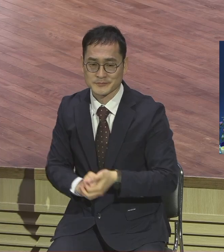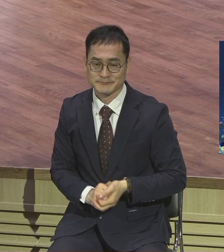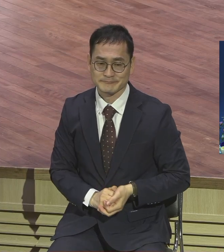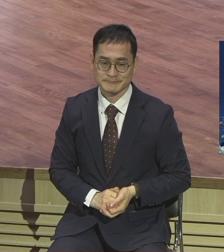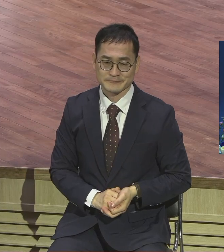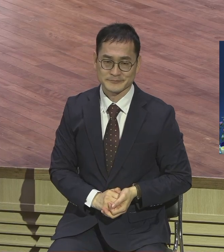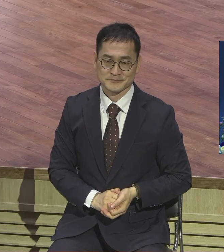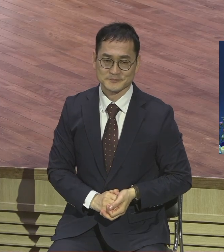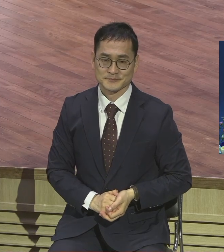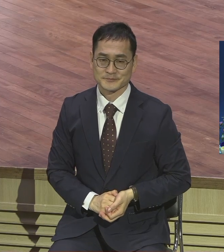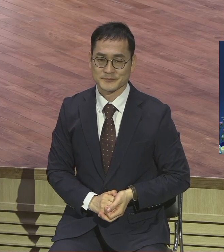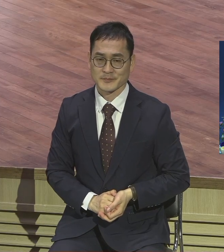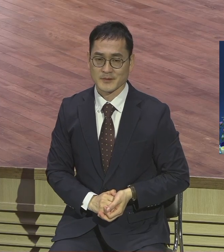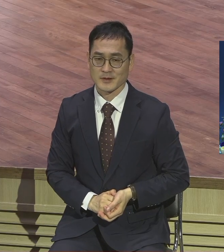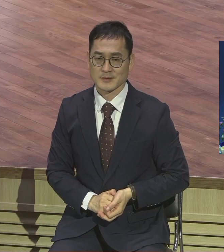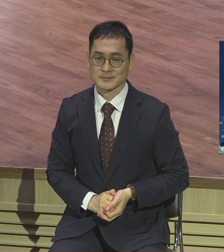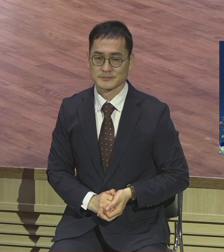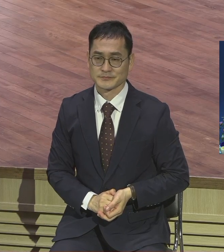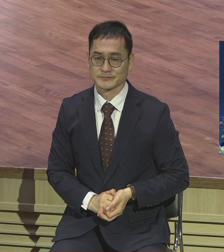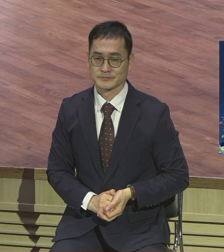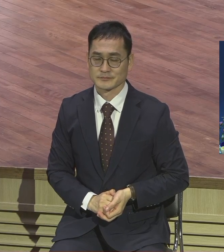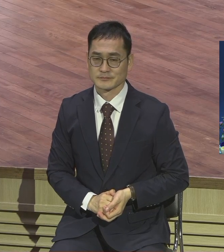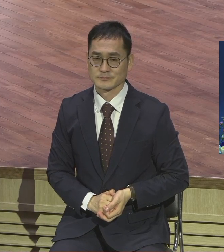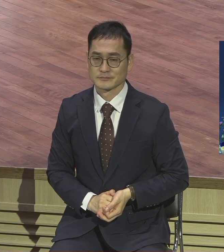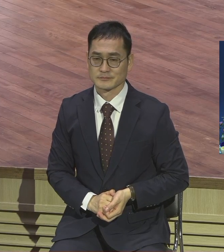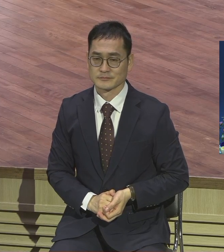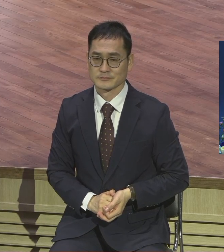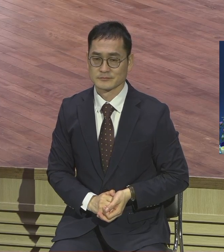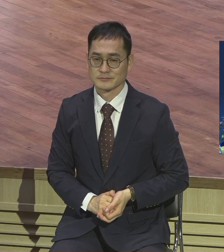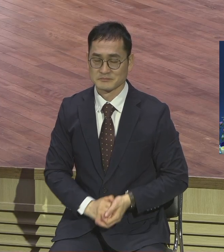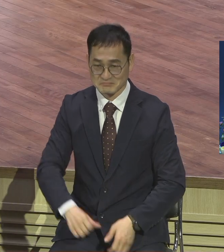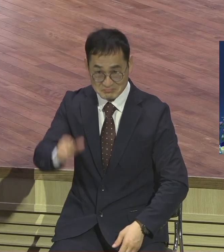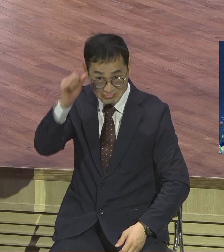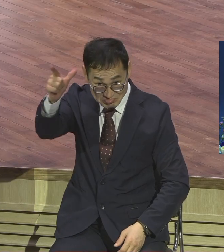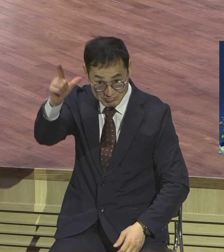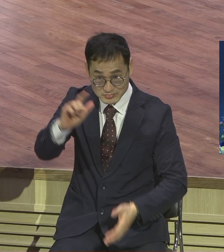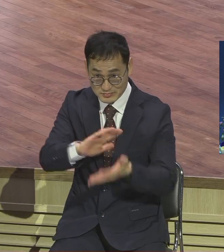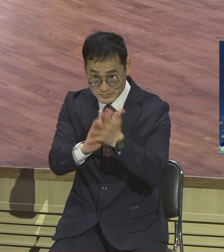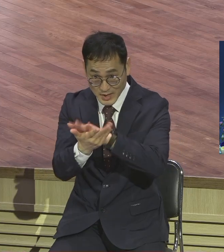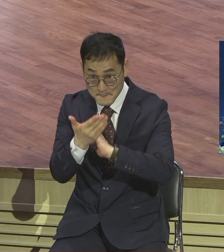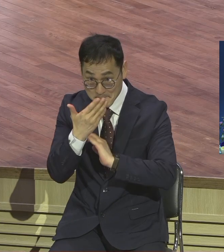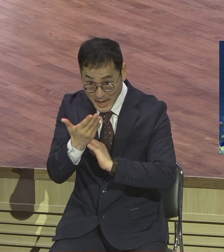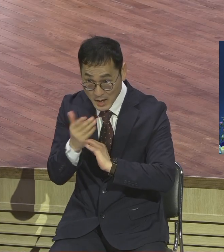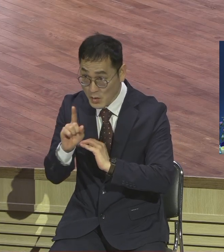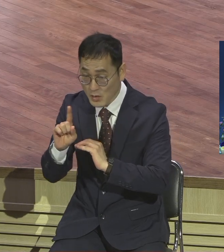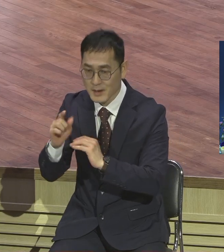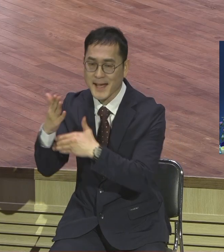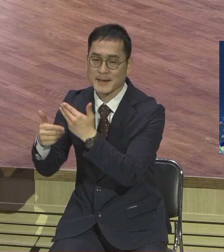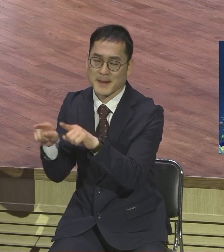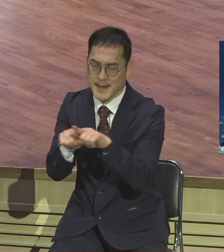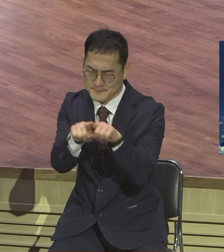하나님의 함께하는 사람이구나 성경이 뭐라고 하셨어요 주의 성령이 임하면 권능을 받고